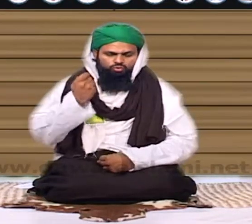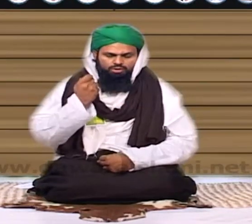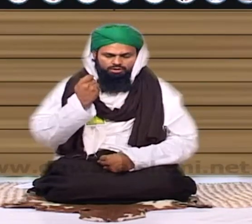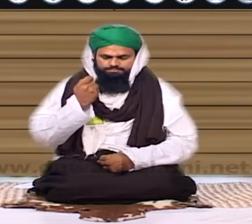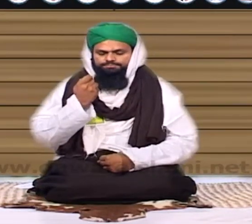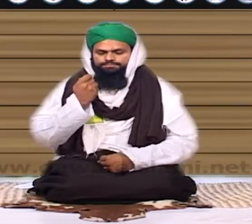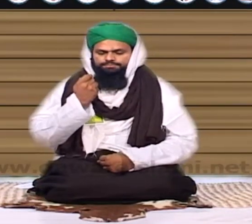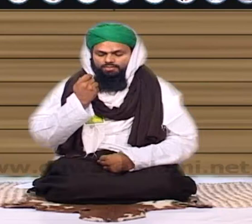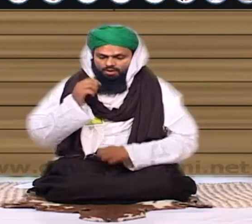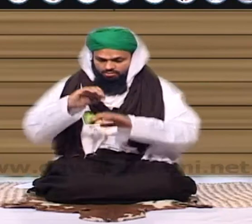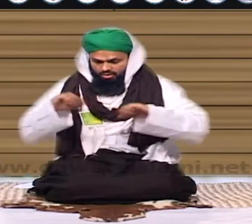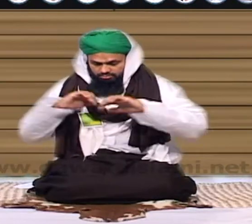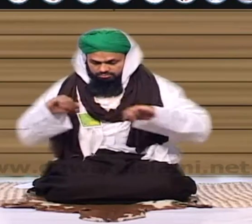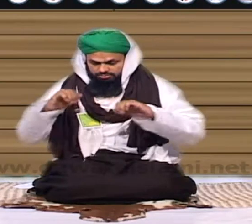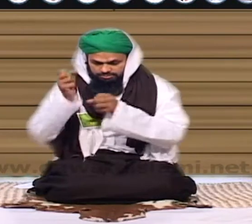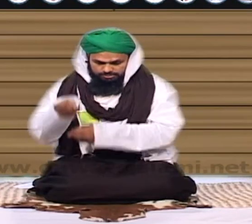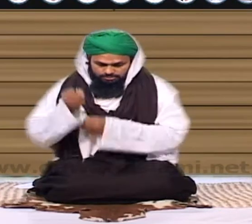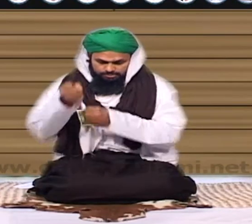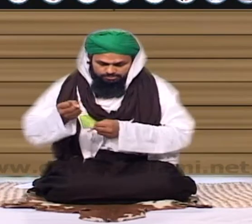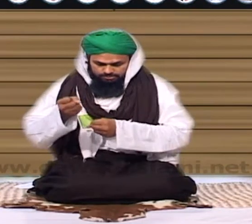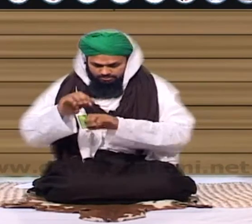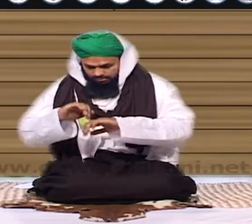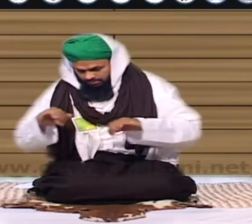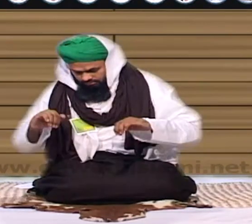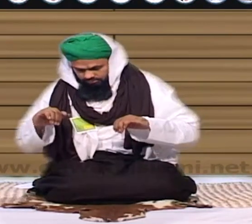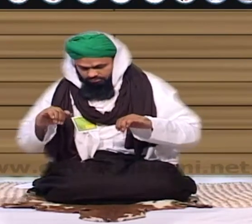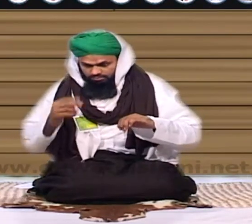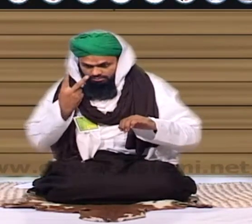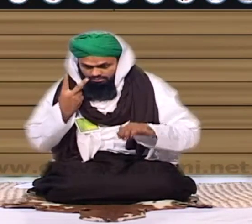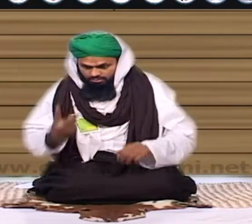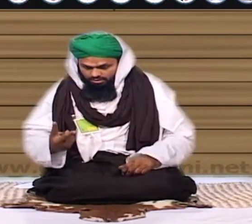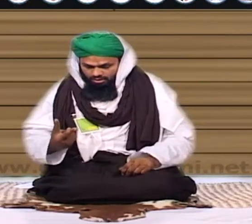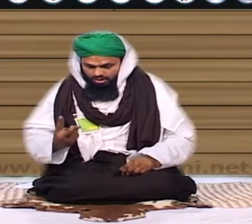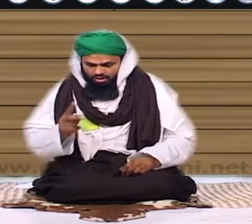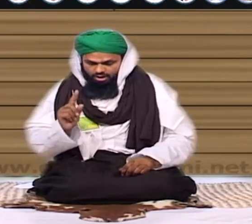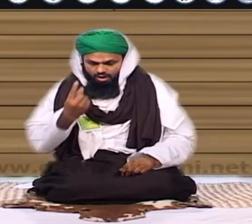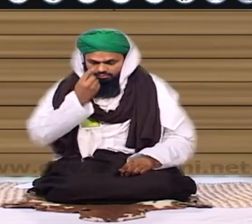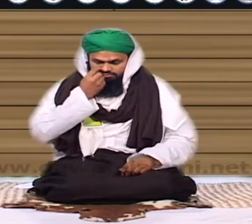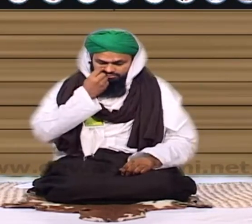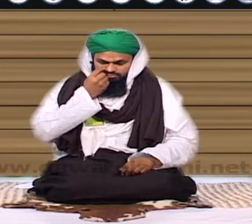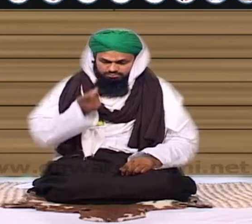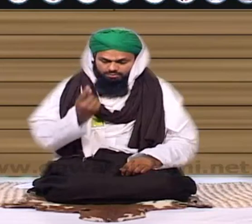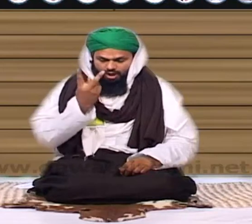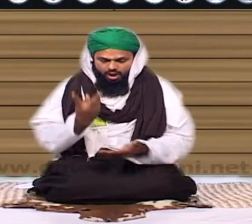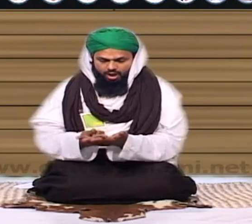میں نے جب قبر کو کھودا تو میں نے عجیب منظر دیکھا کہ مردہ جو تھا اس کا